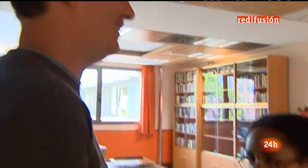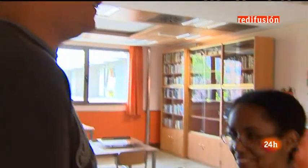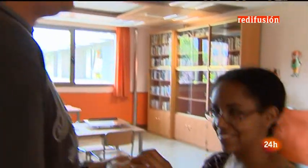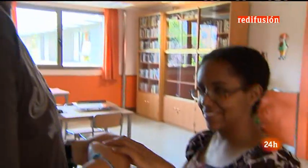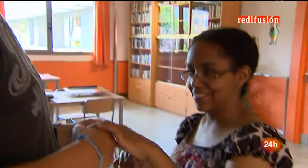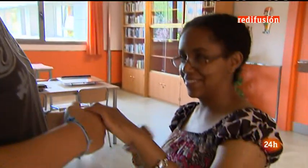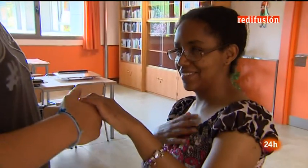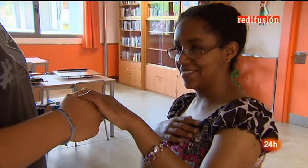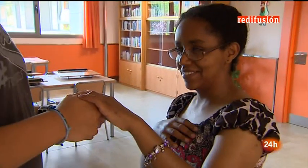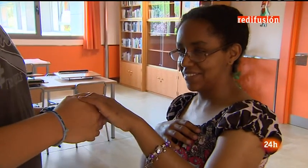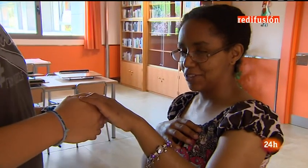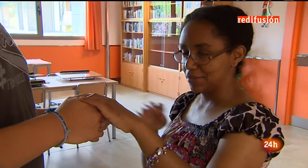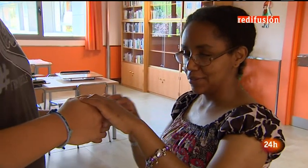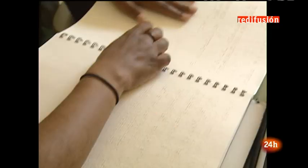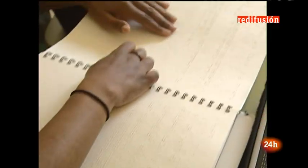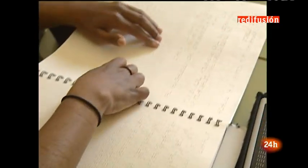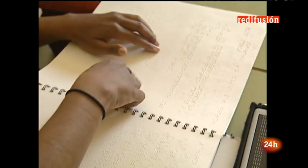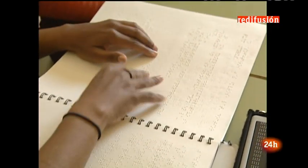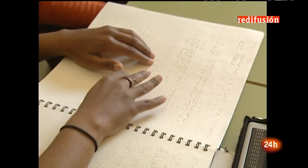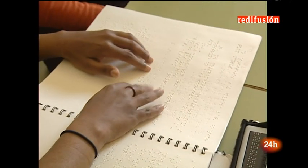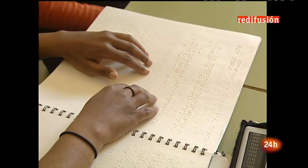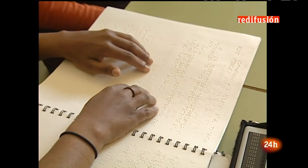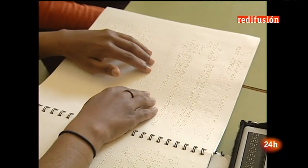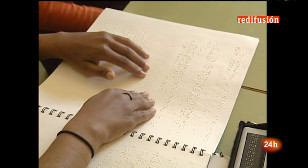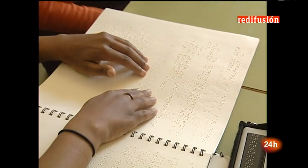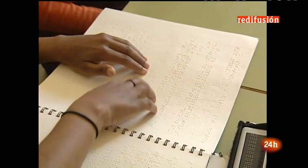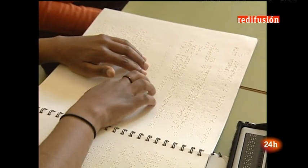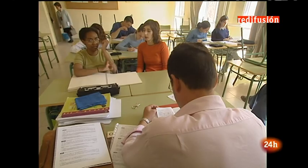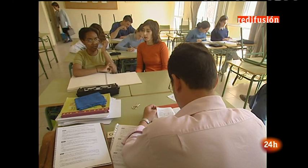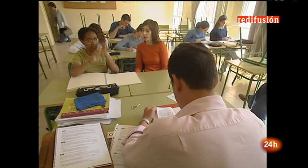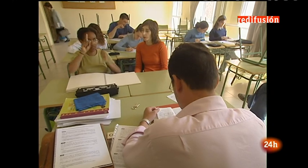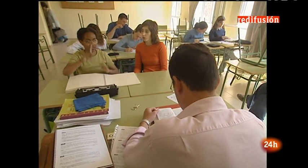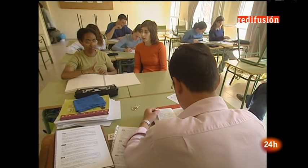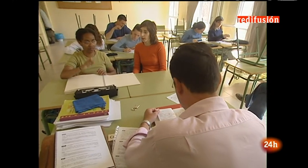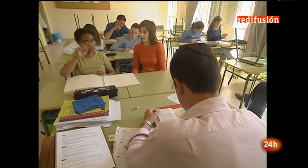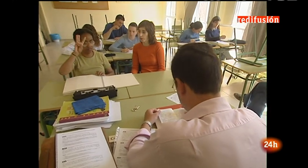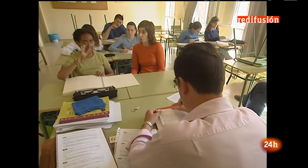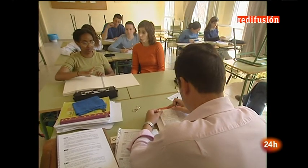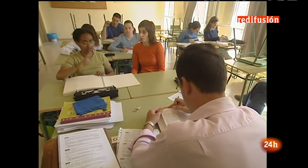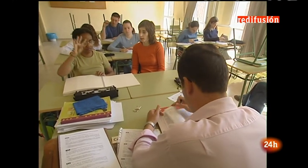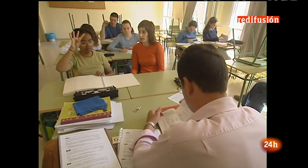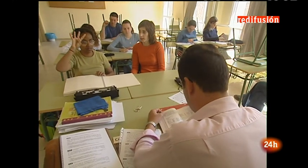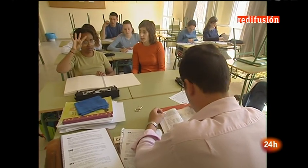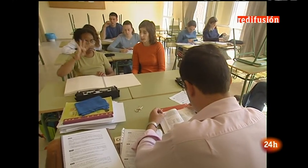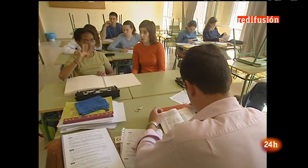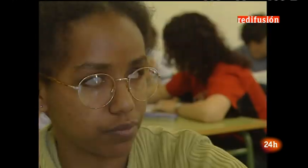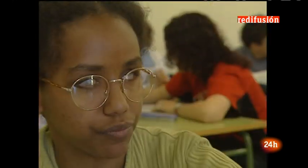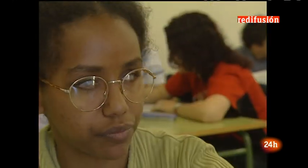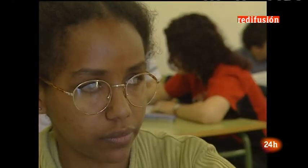ciega, sorda y no puede hablar, pero es una luchadora, llega donde se propone y por eso una vez más es noticia. Lo fue cuando estudiaba en el instituto